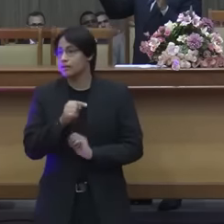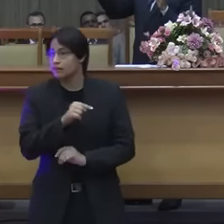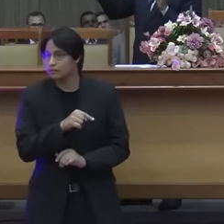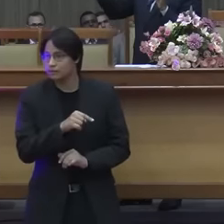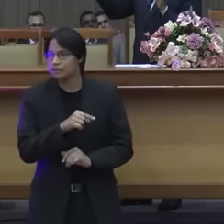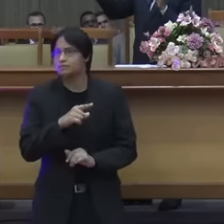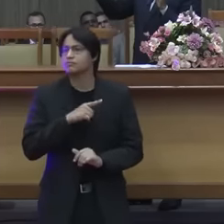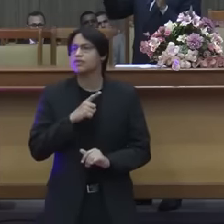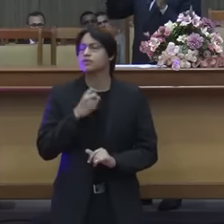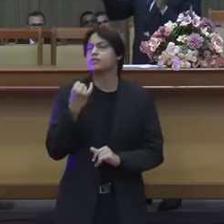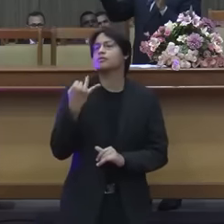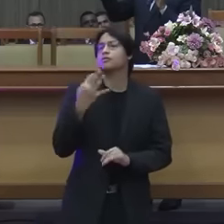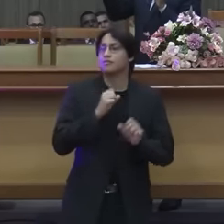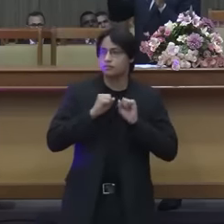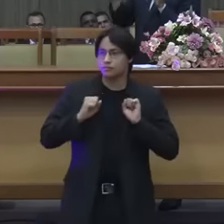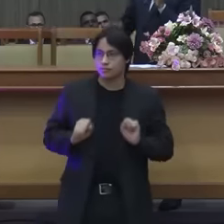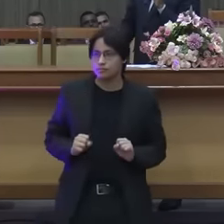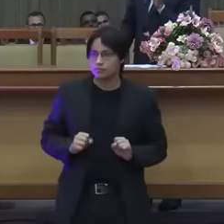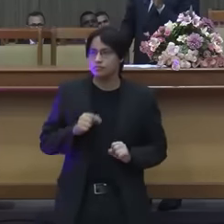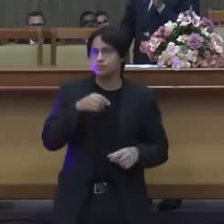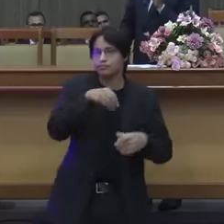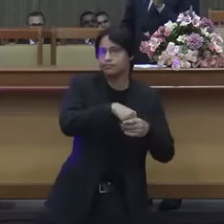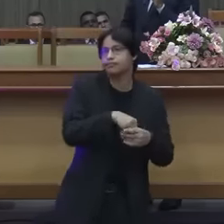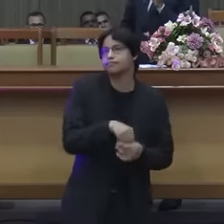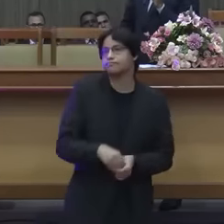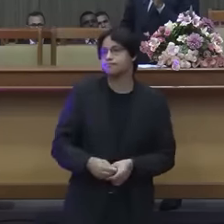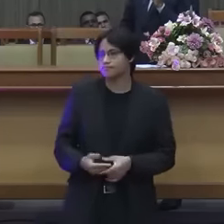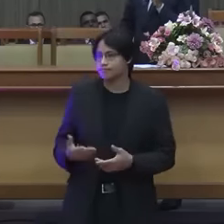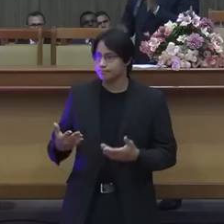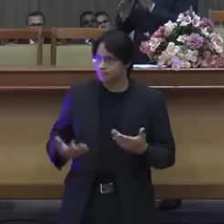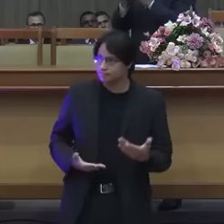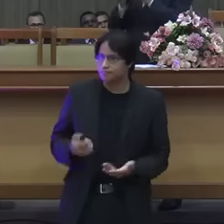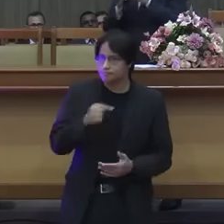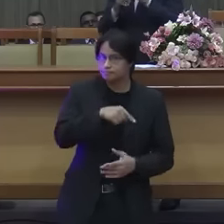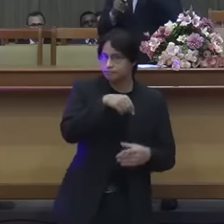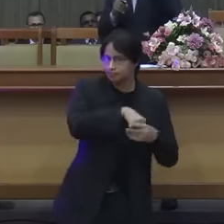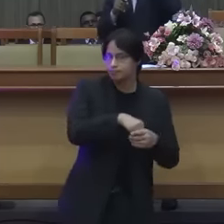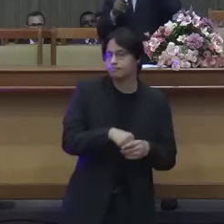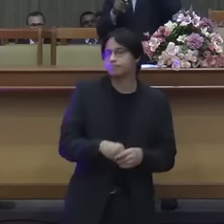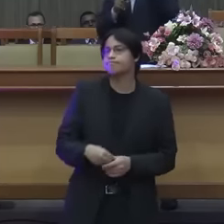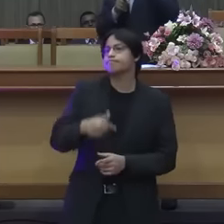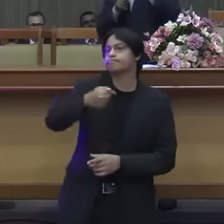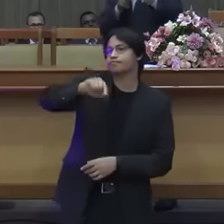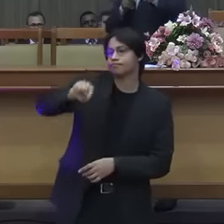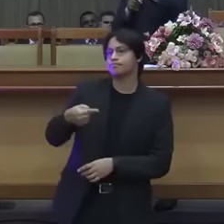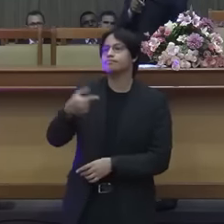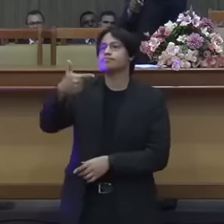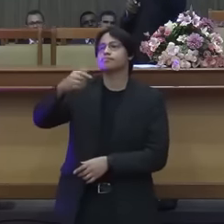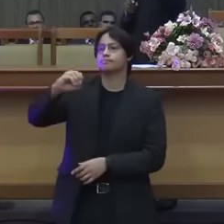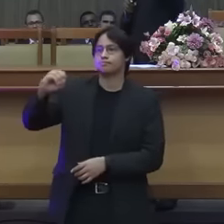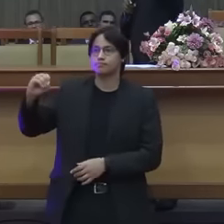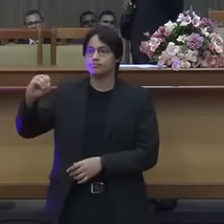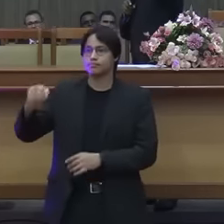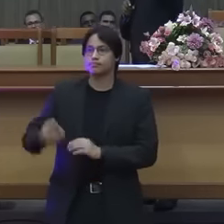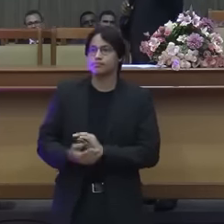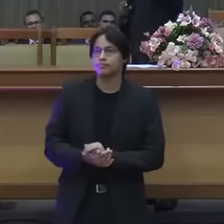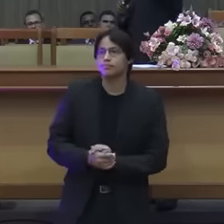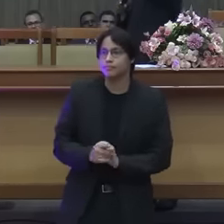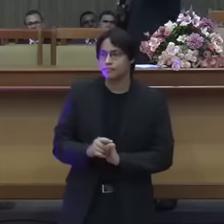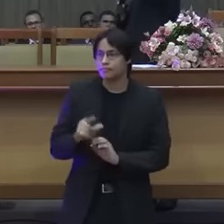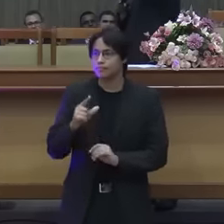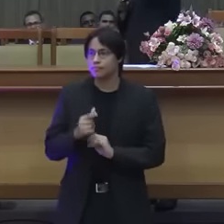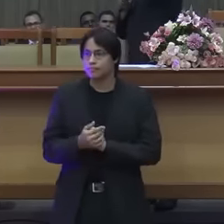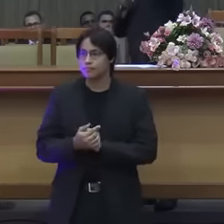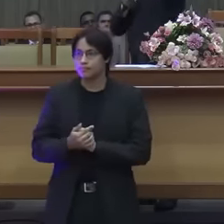trabalhavam no templo? 7.200 aquele negócio que vocês tem irmão que diz assim tem uma banquinha dos